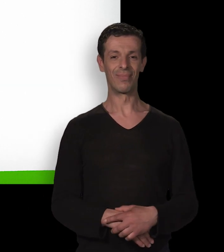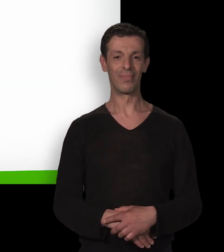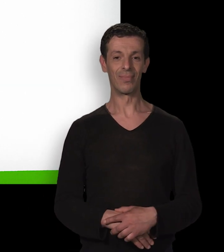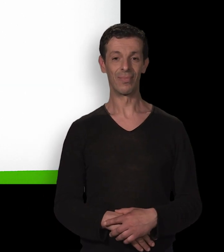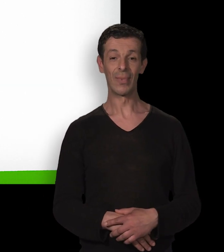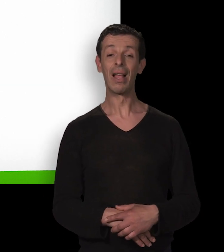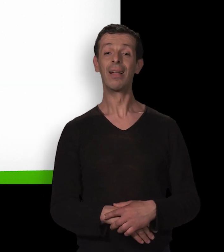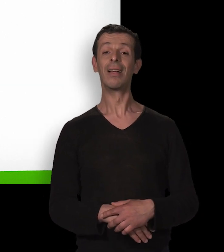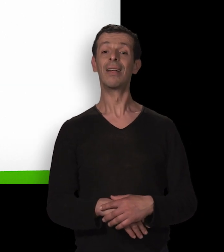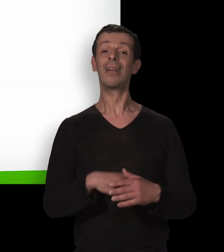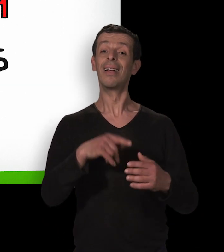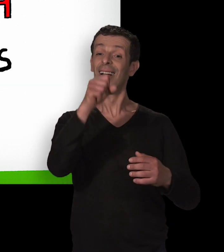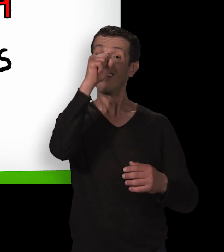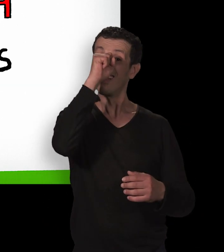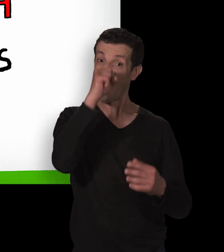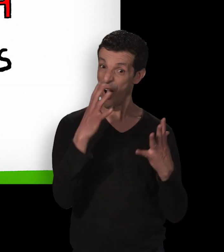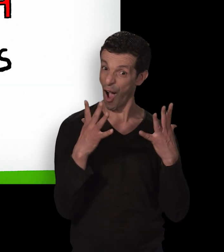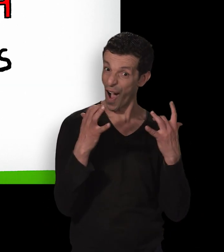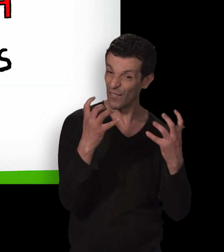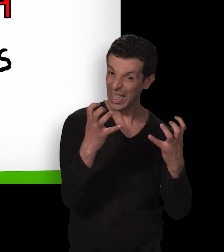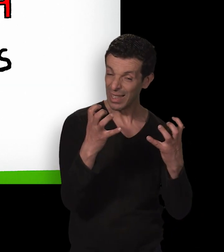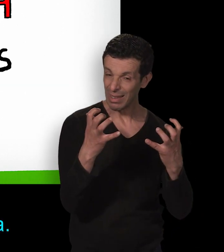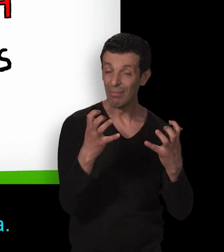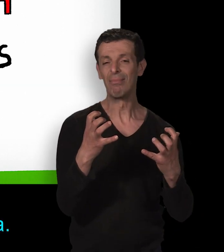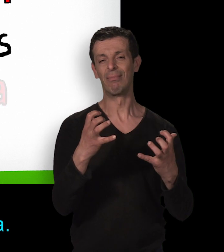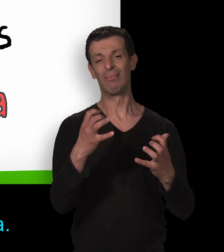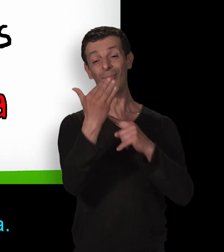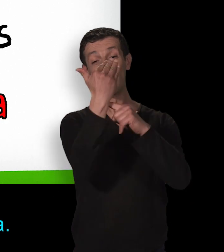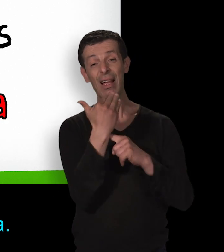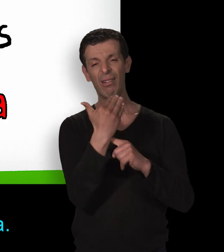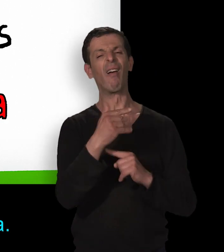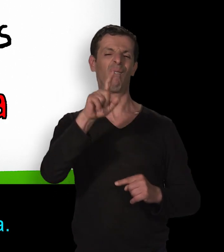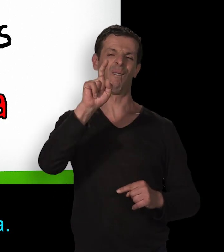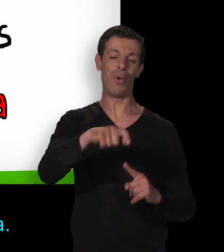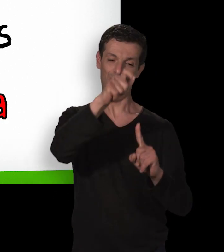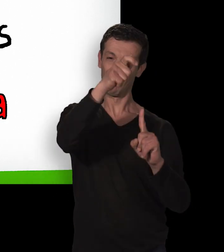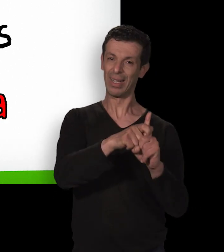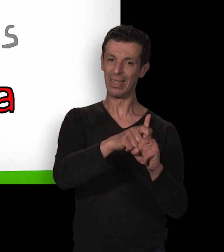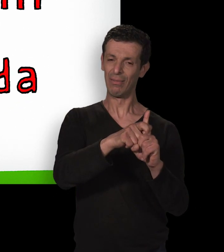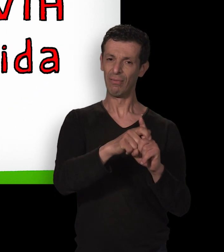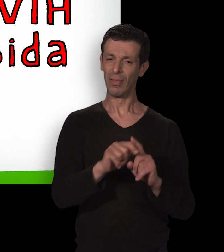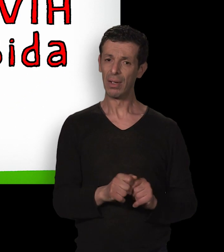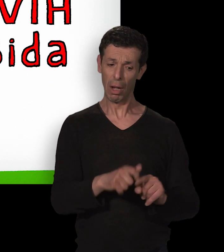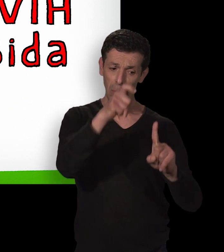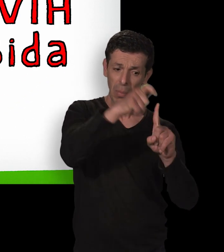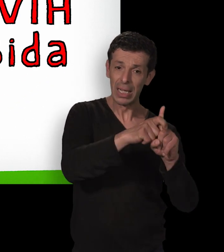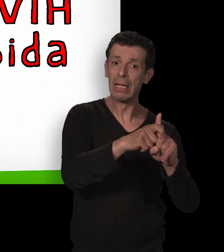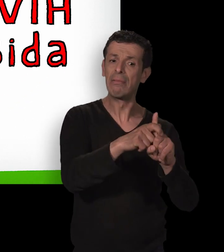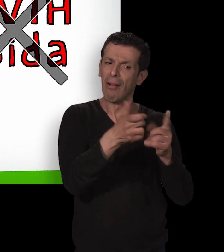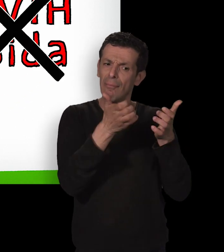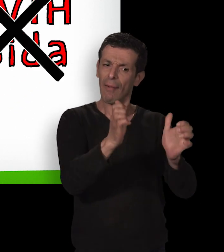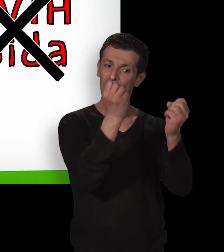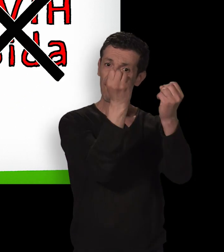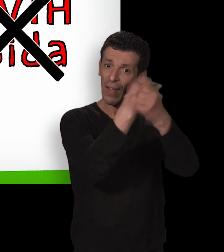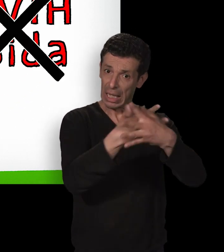Lors d'un rapport sexuel, il faut se protéger du VIH, le virus qui peut donner le sida. Il faut mettre un préservatif